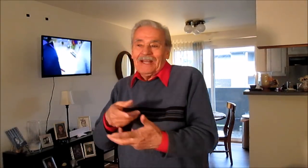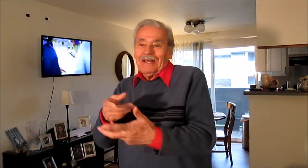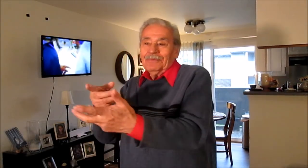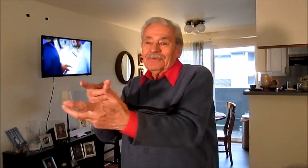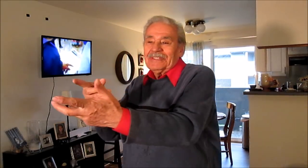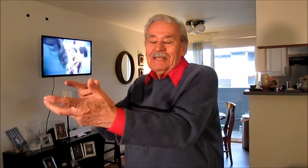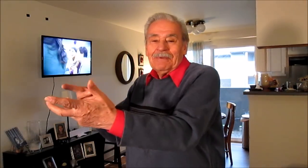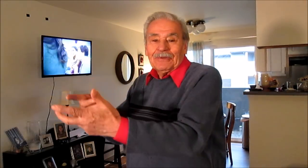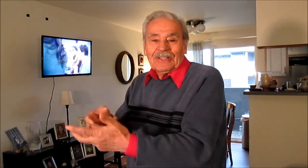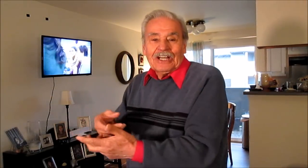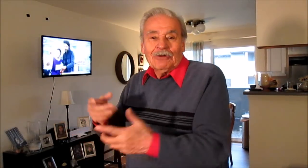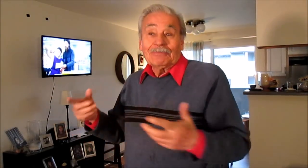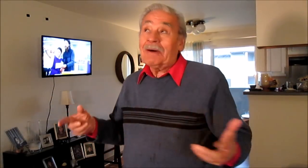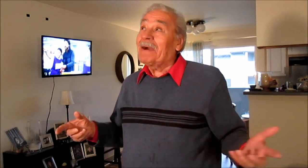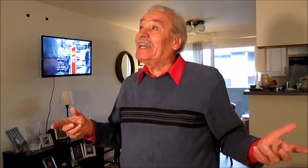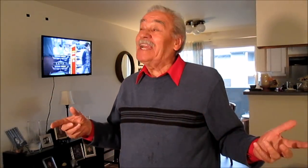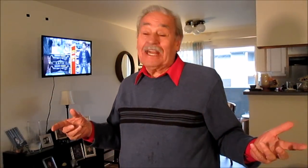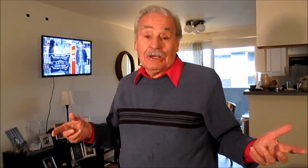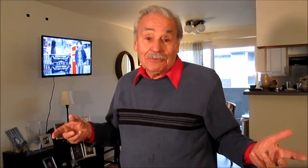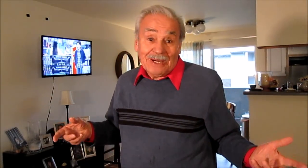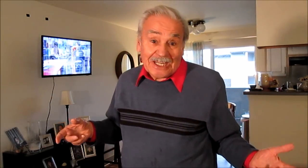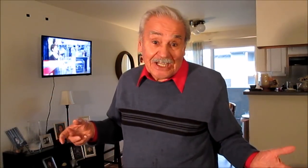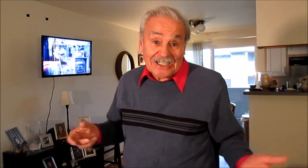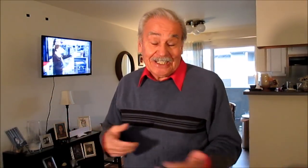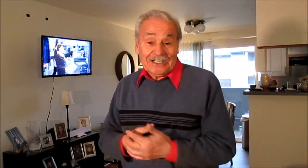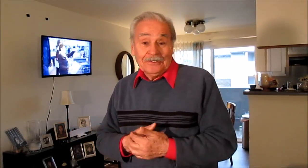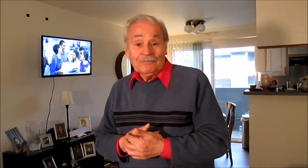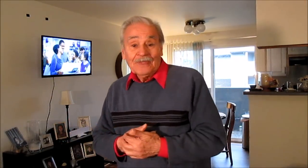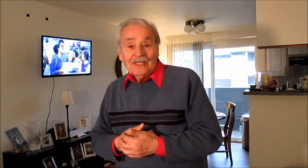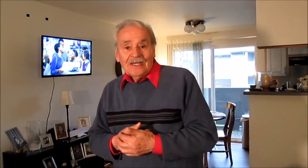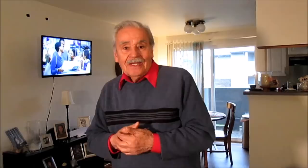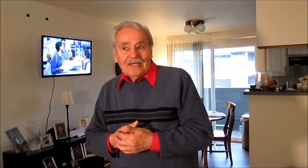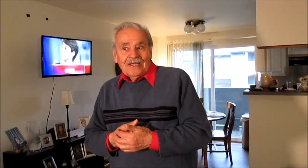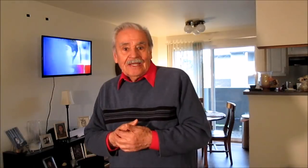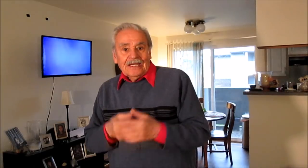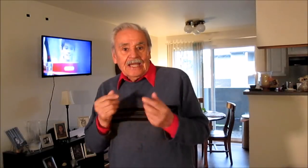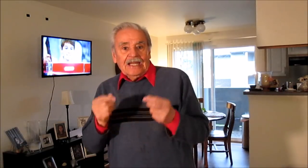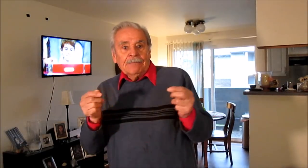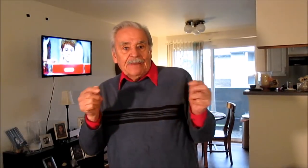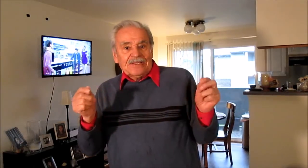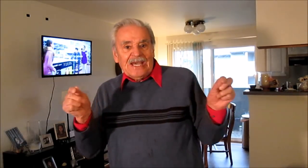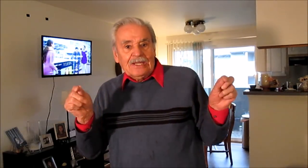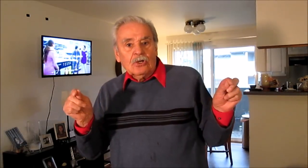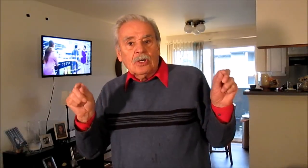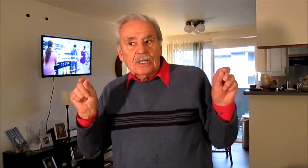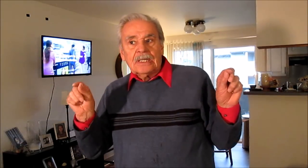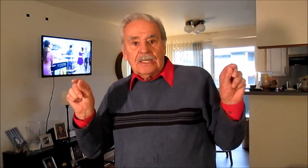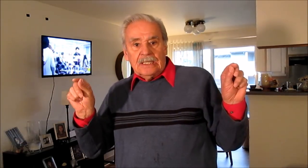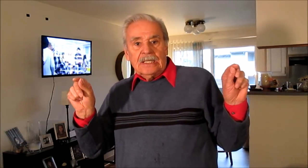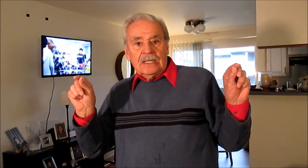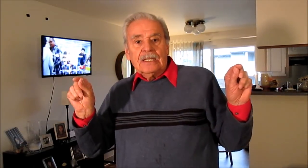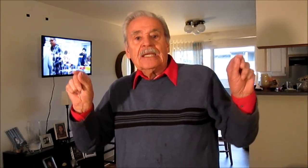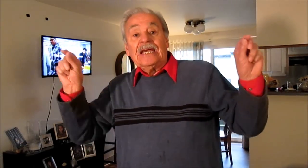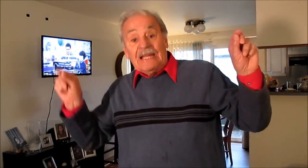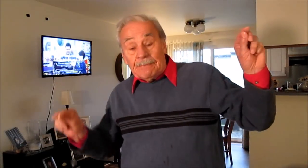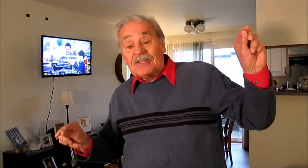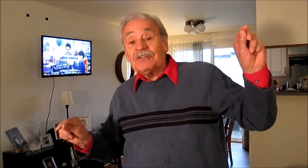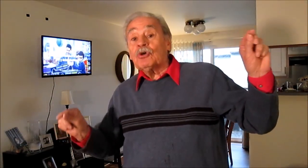para limpiar un terreno, unas maquinarias que son más grandes que el terreno. El empresario, y el empresario, yo